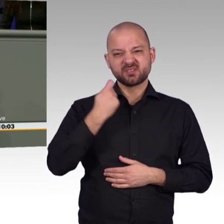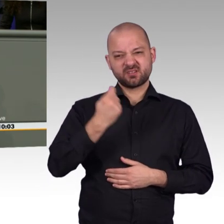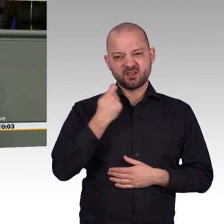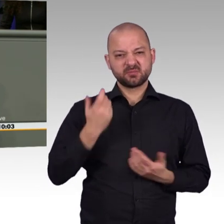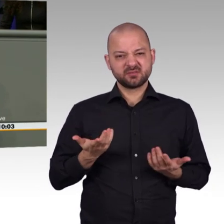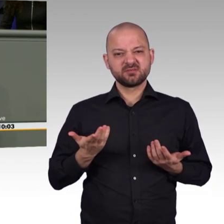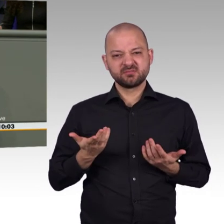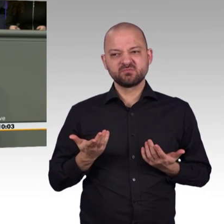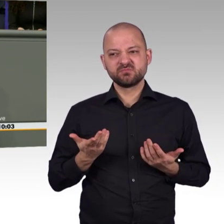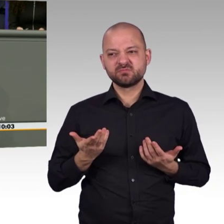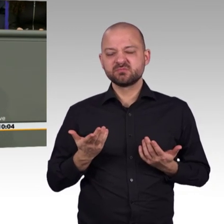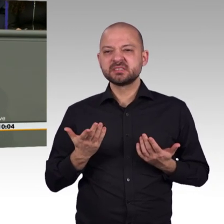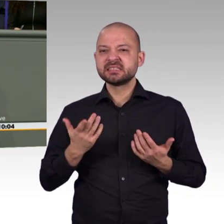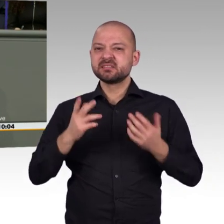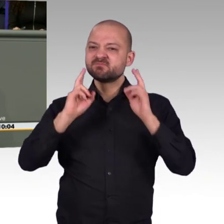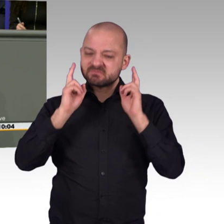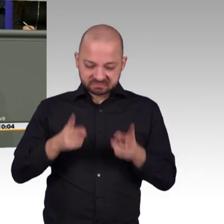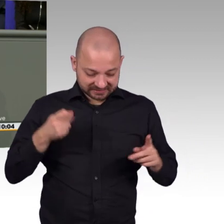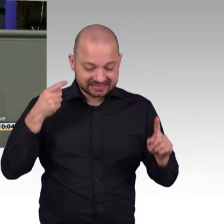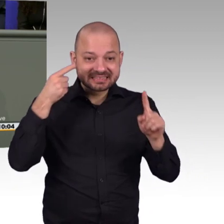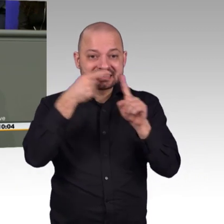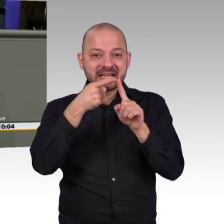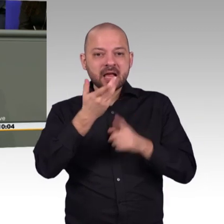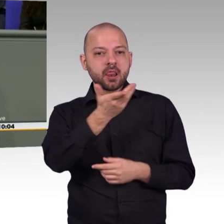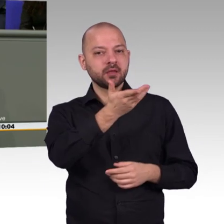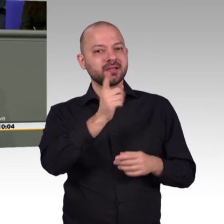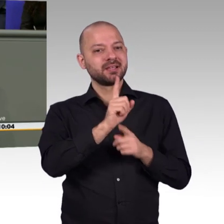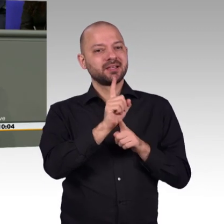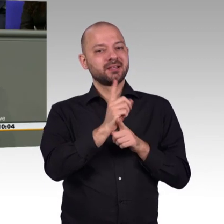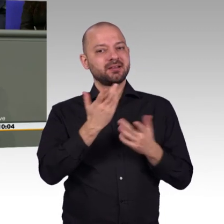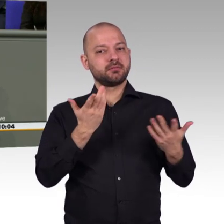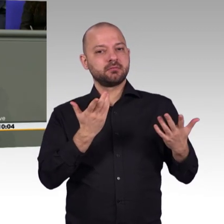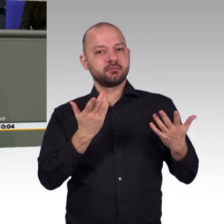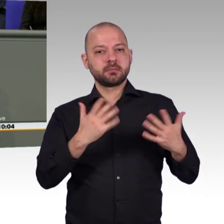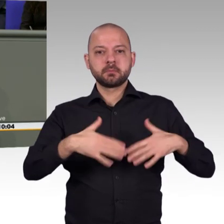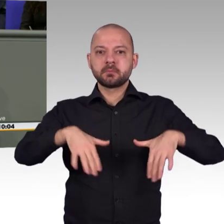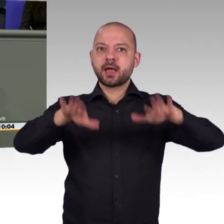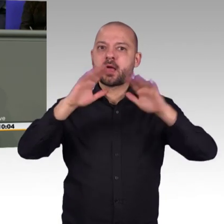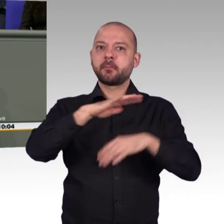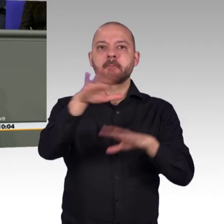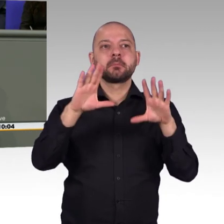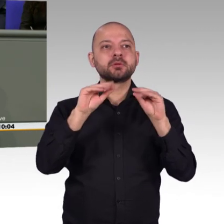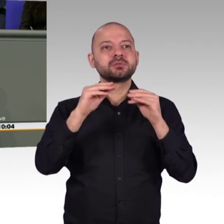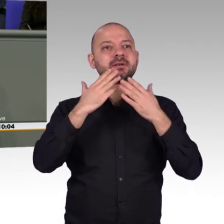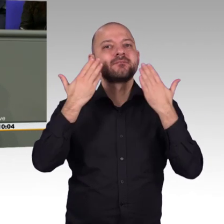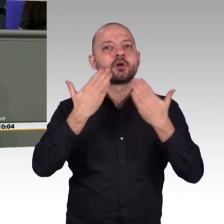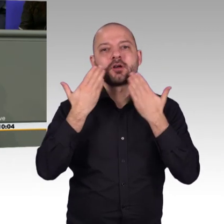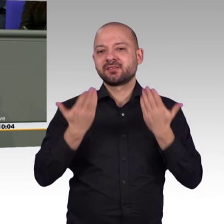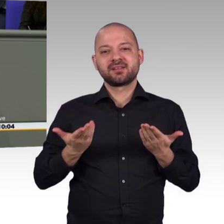sorgen, dass Lebensqualität der Menschen in Deutschland weiter steigt und dass wir unseren wirtschaftlichen Wohlstand sichern und dass wir für den gesellschaftlichen